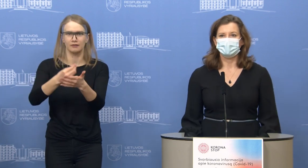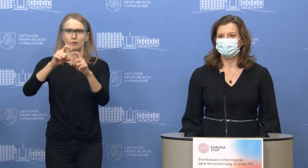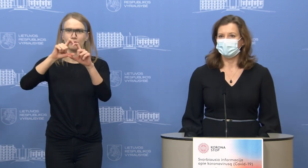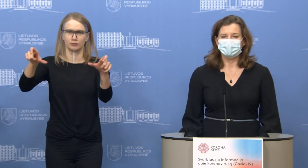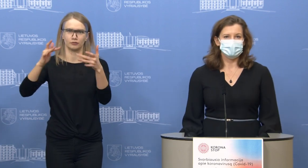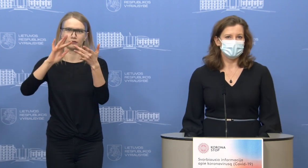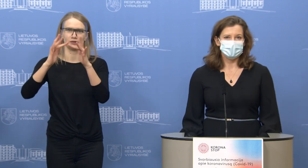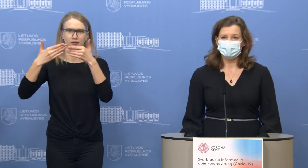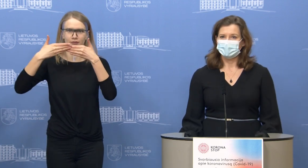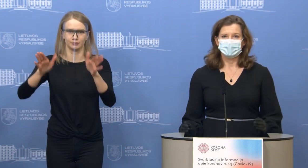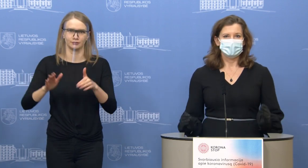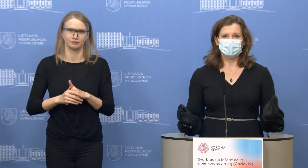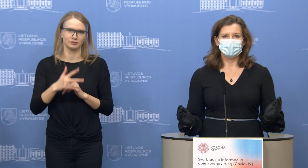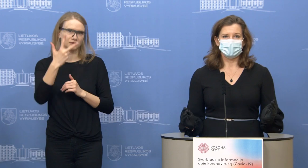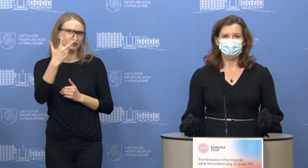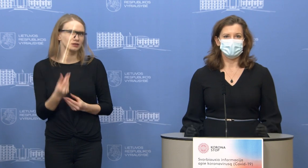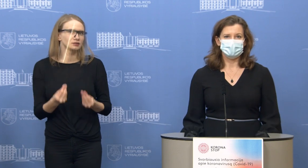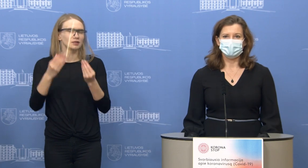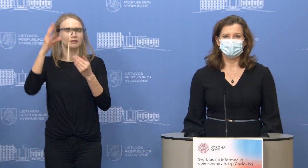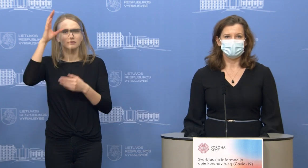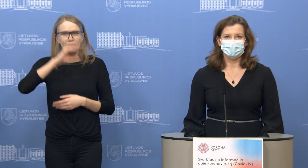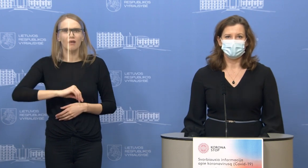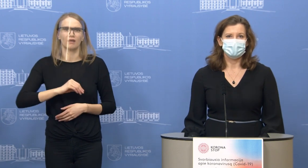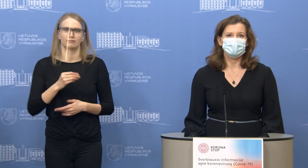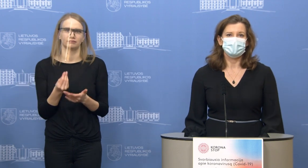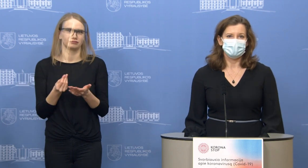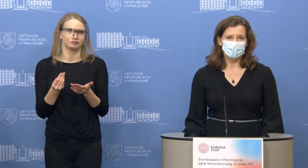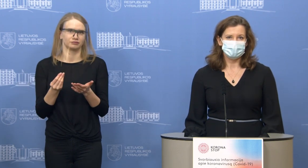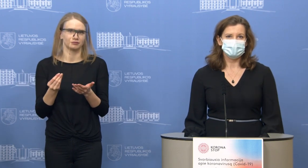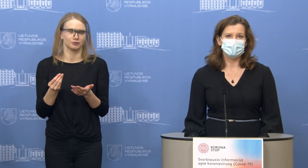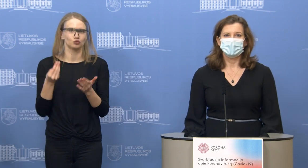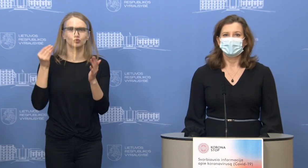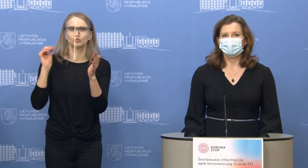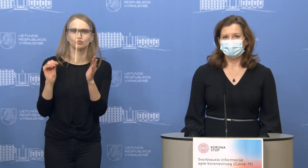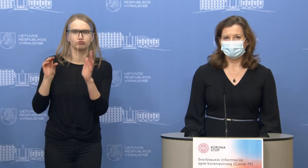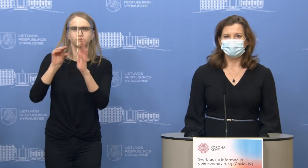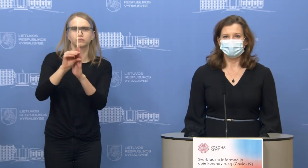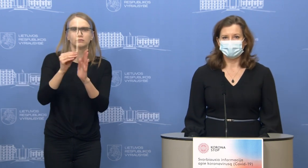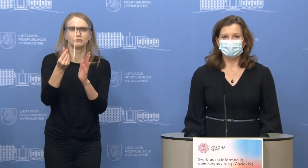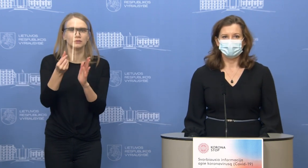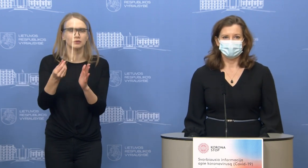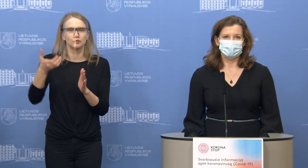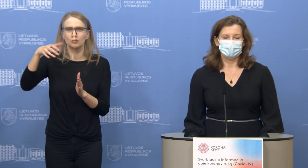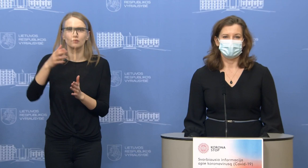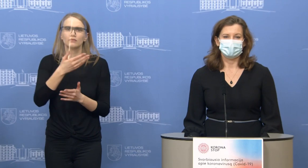galima padaryti per tris dienas. Tie kaštai irgi yra minimalus, tai tikrai yra lengva.